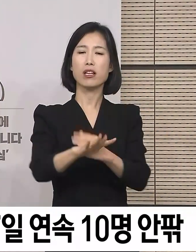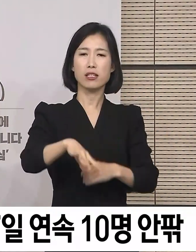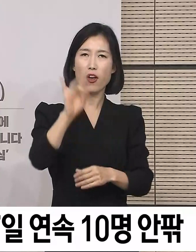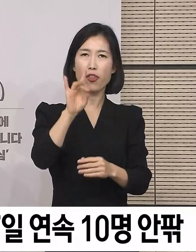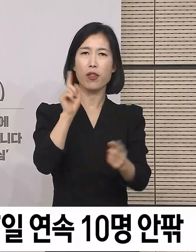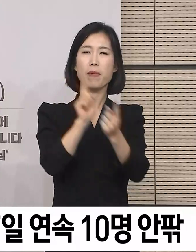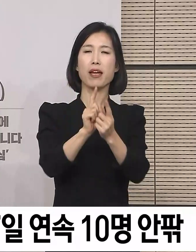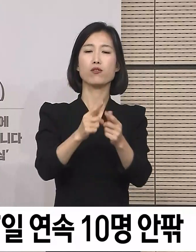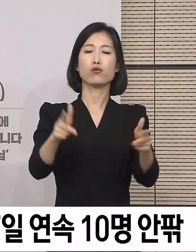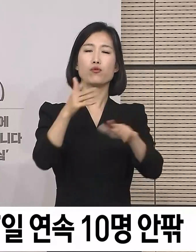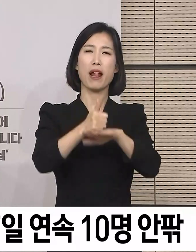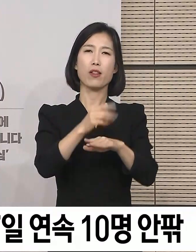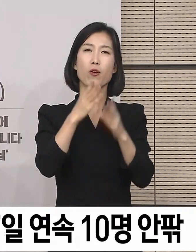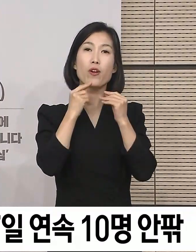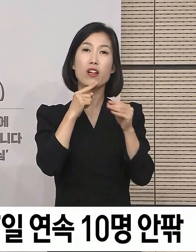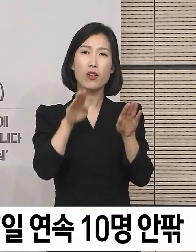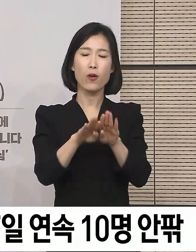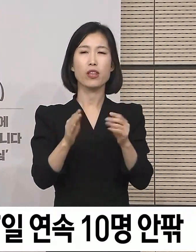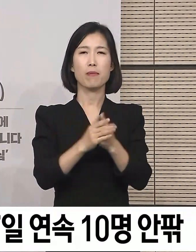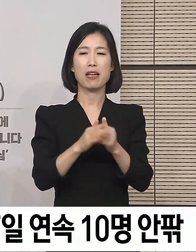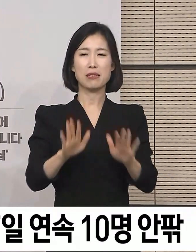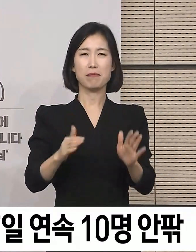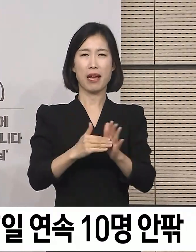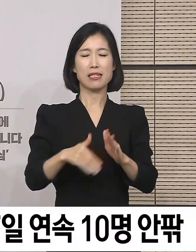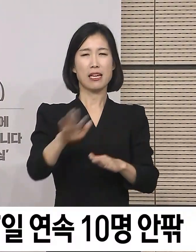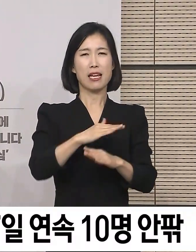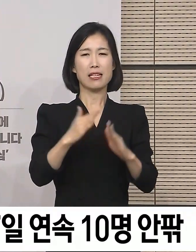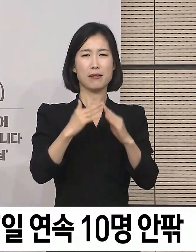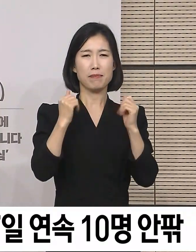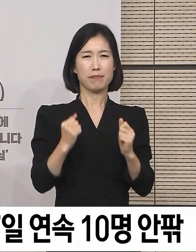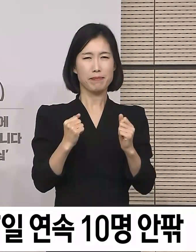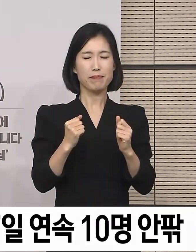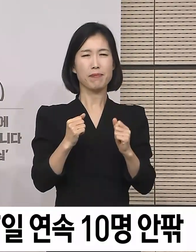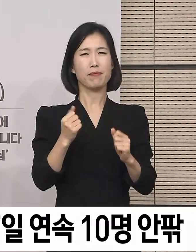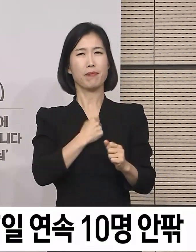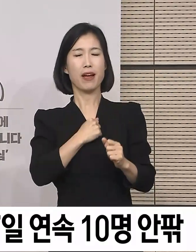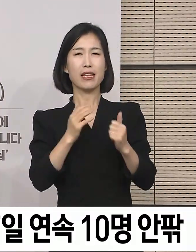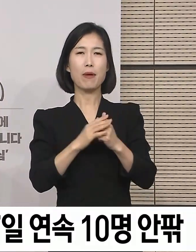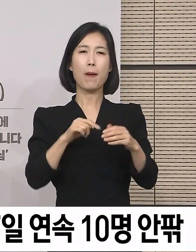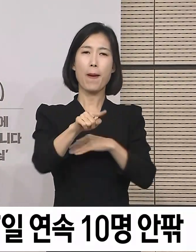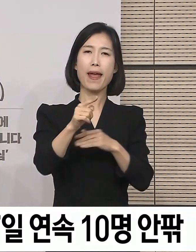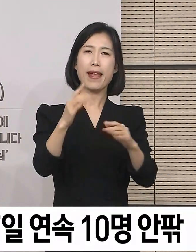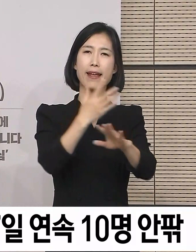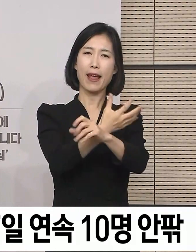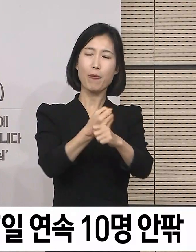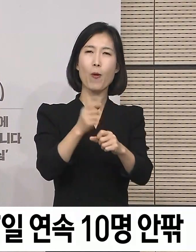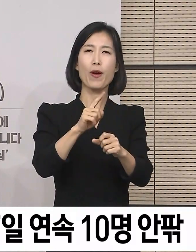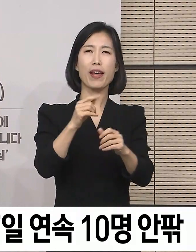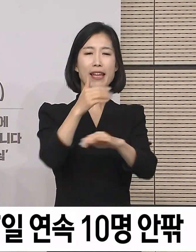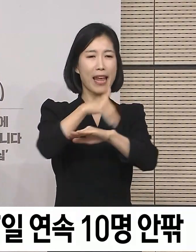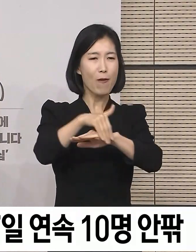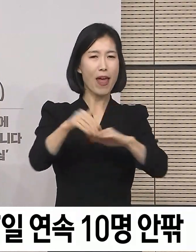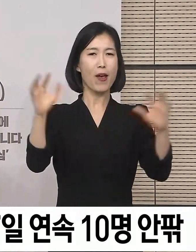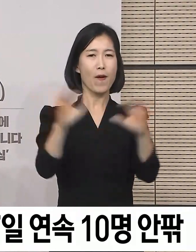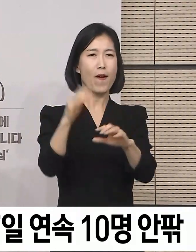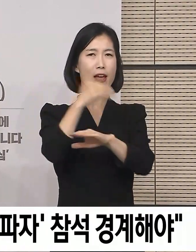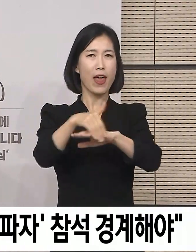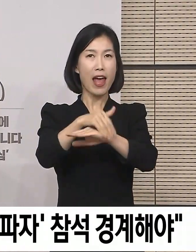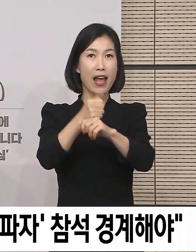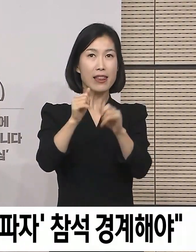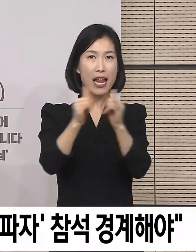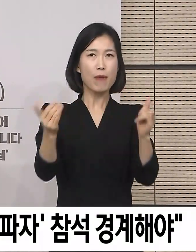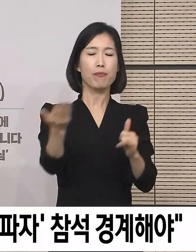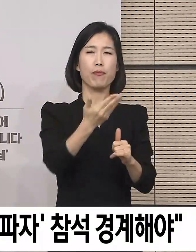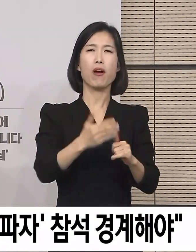번째 주말인 만큼 그간 자제해온 실내 집회를 계획하시는 분들께 경계심을 갖고 방역수칙을 철저히